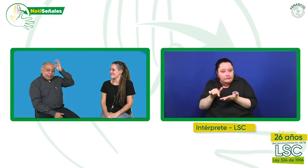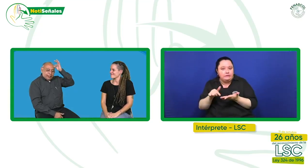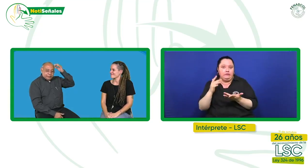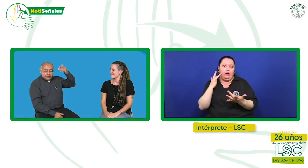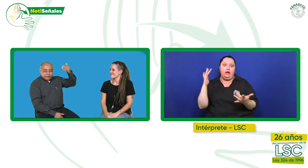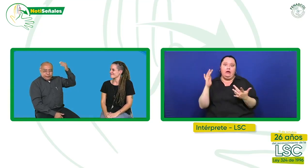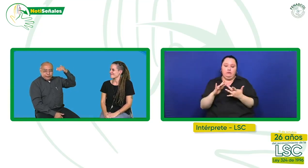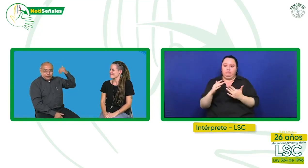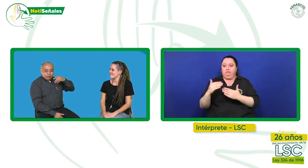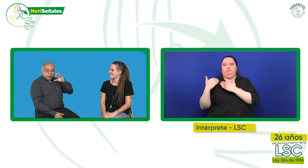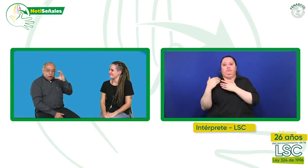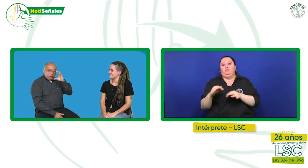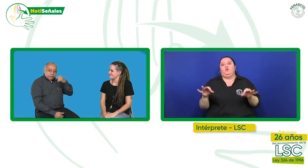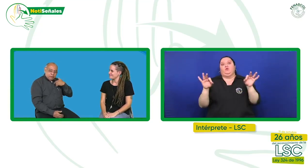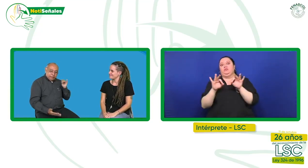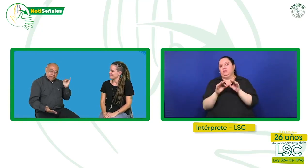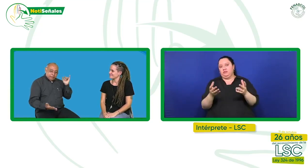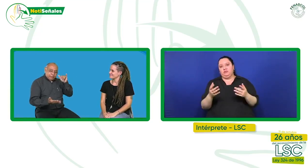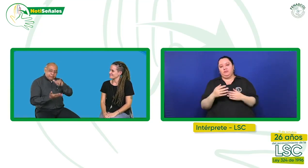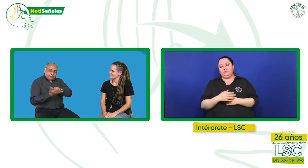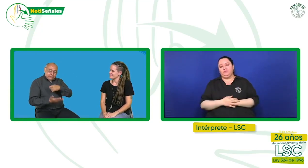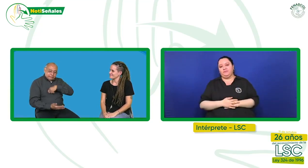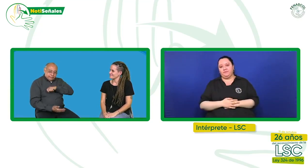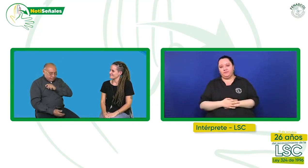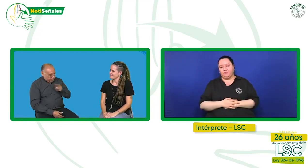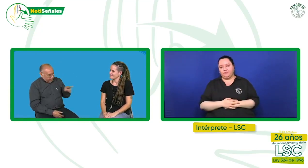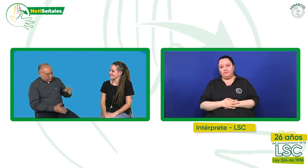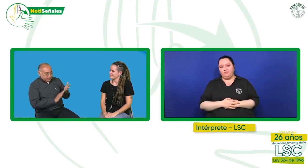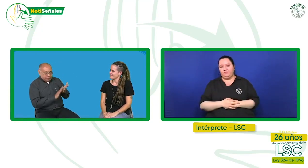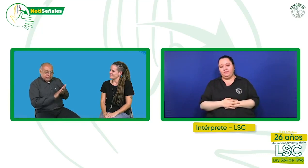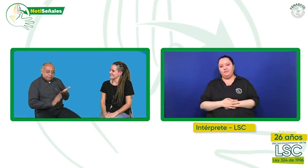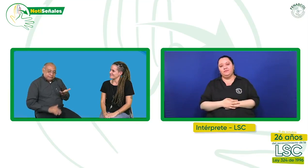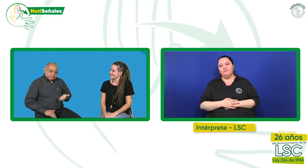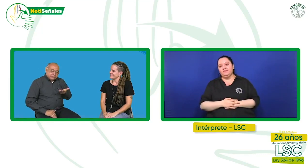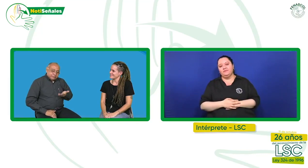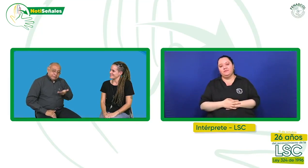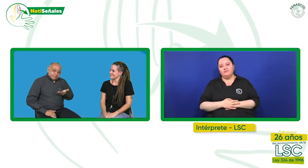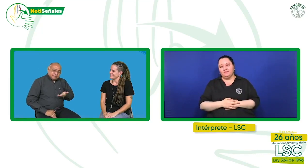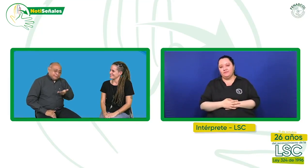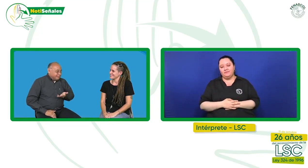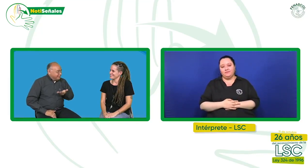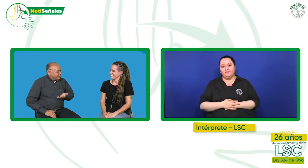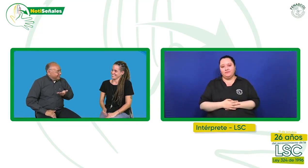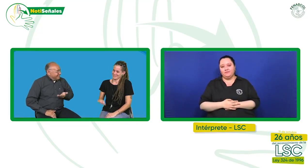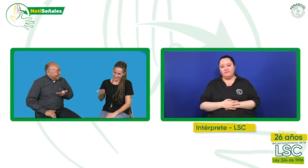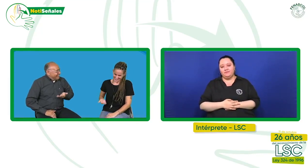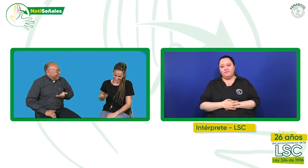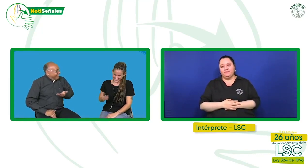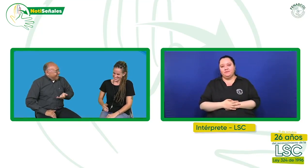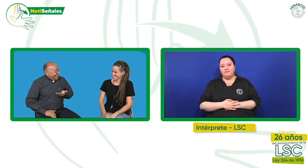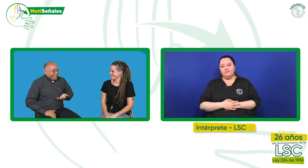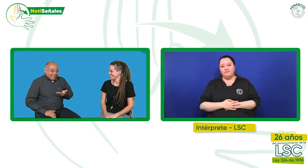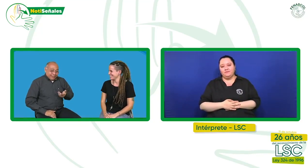Y es que justamente viendo a Mónica acá, yo recuerdo que esta seña, cuando estuve en España,